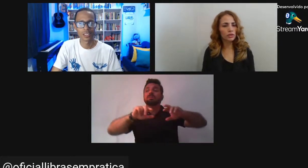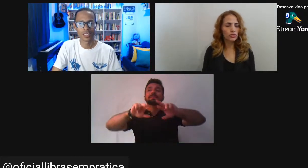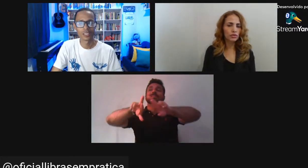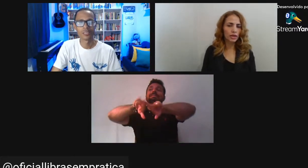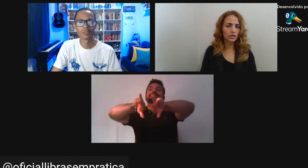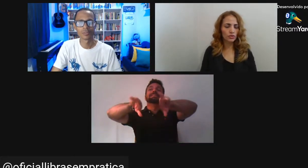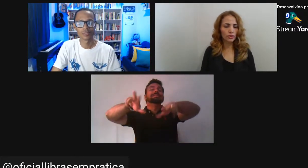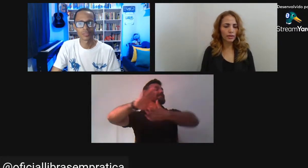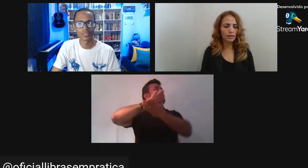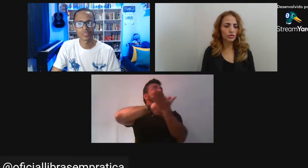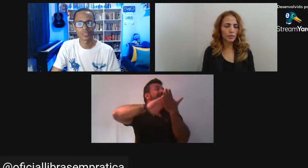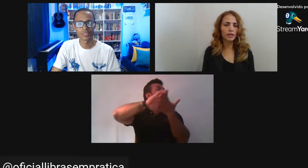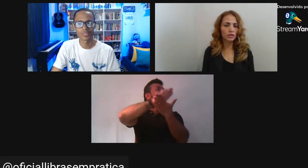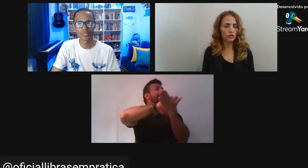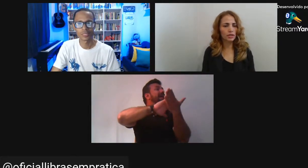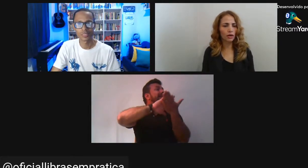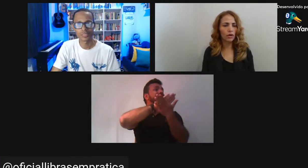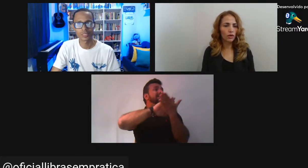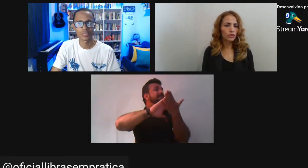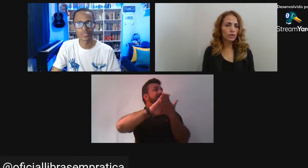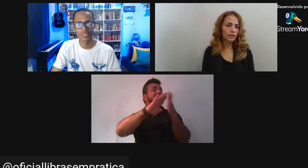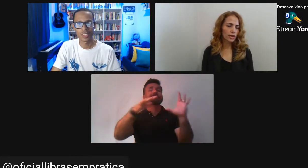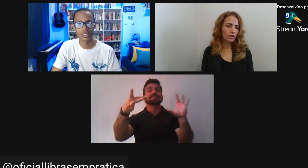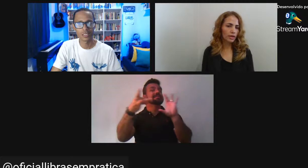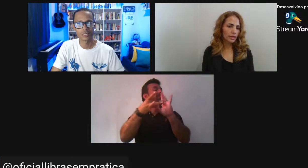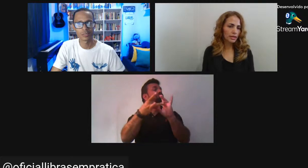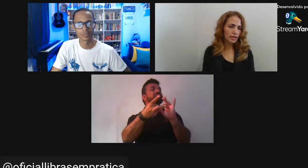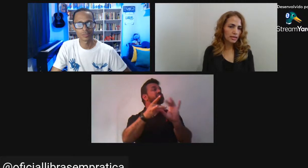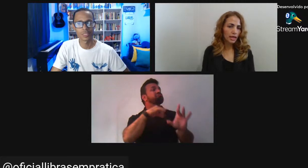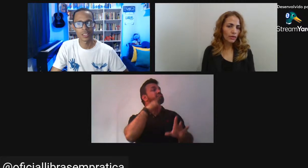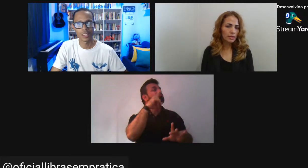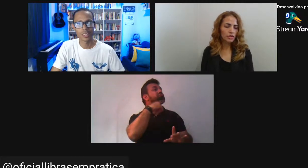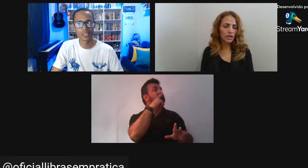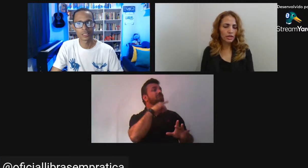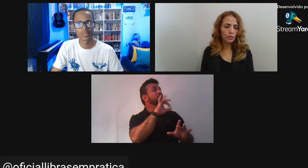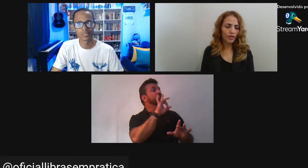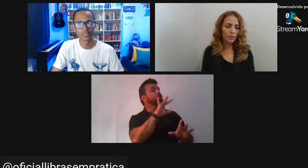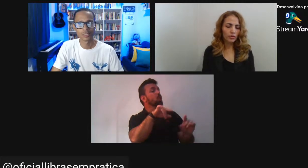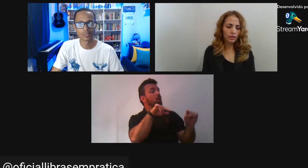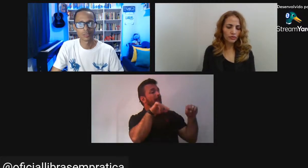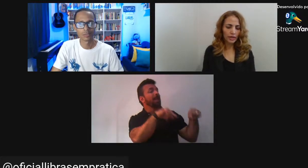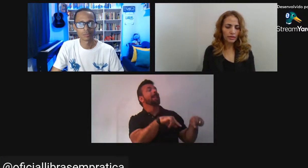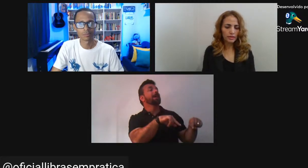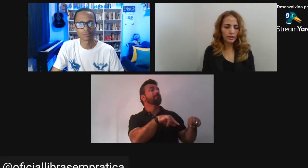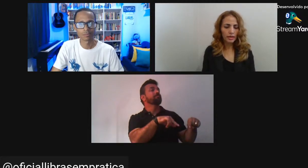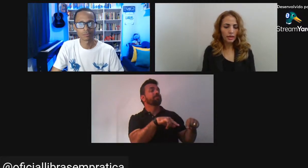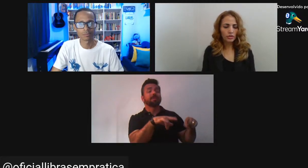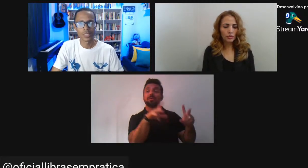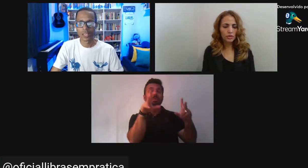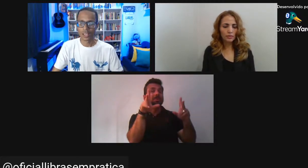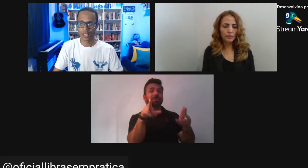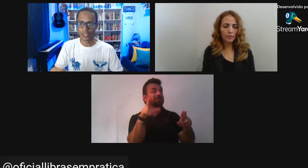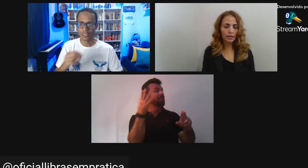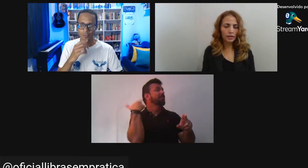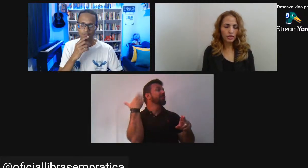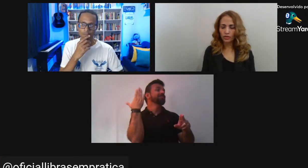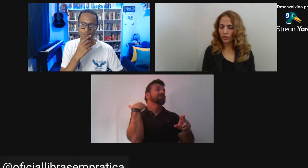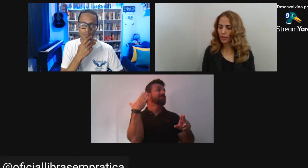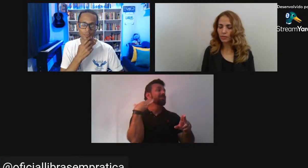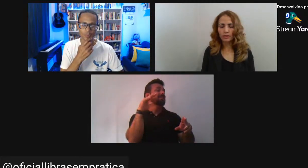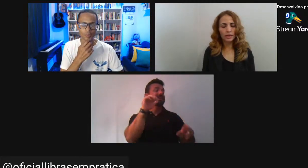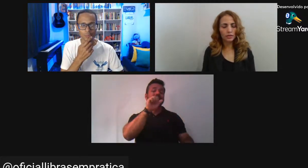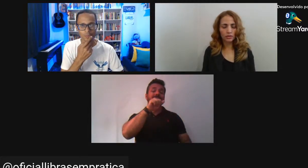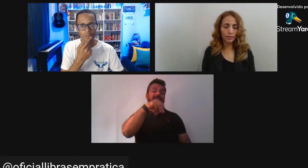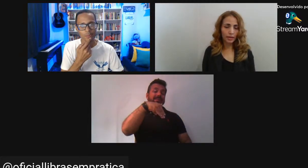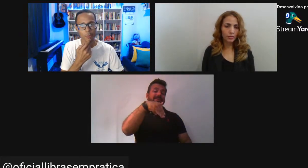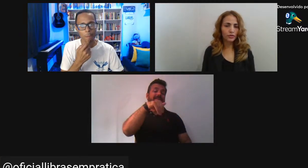laço Que sustente A sua experiência social O único laço Que ela conhece É esse Com as amas de leite Provavelmente não eram diferentes Nós temos também Acho que